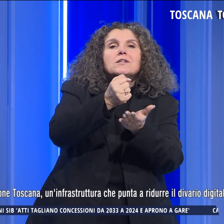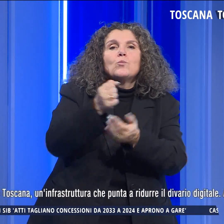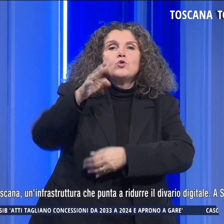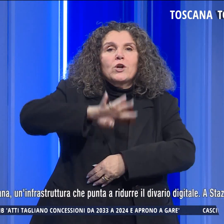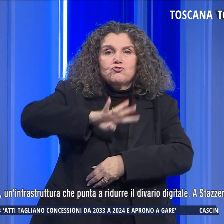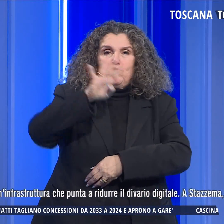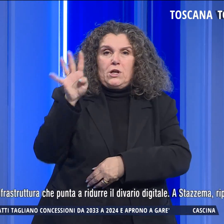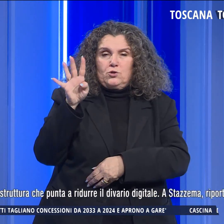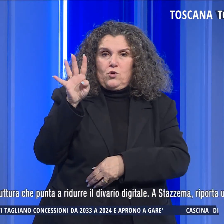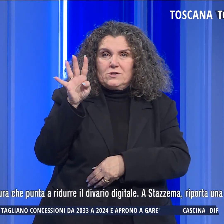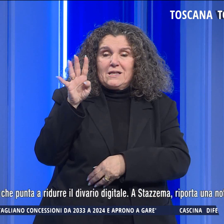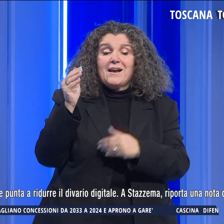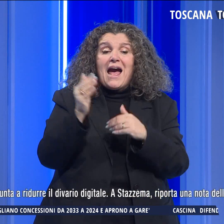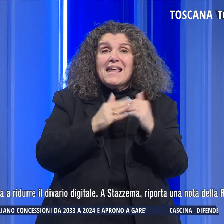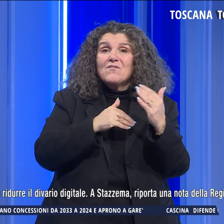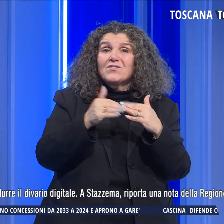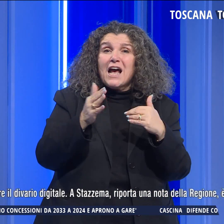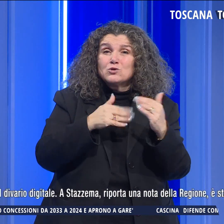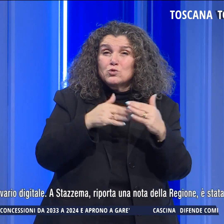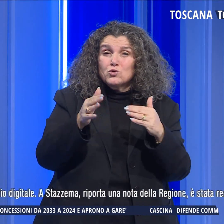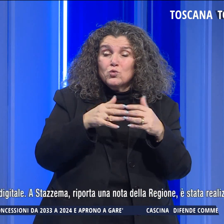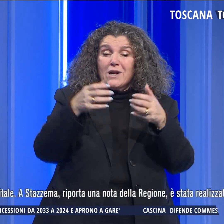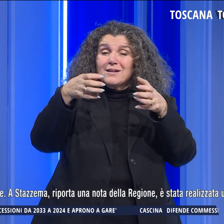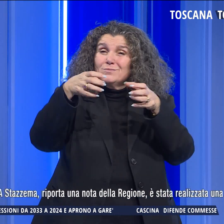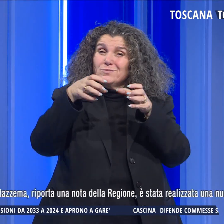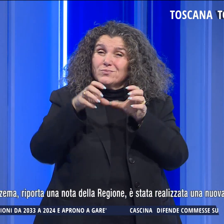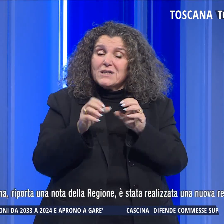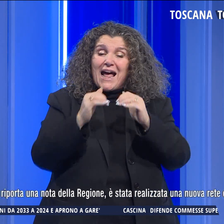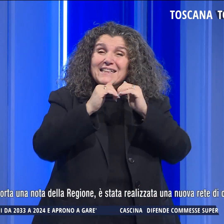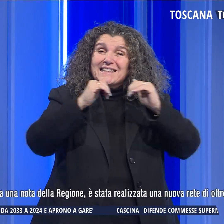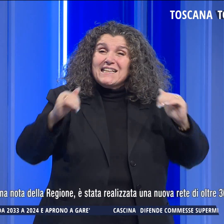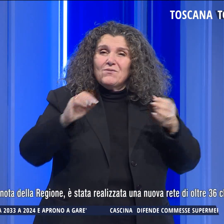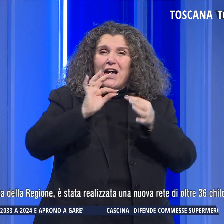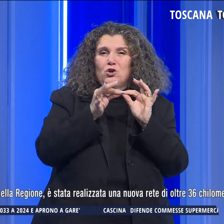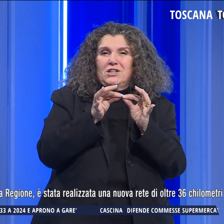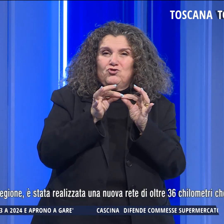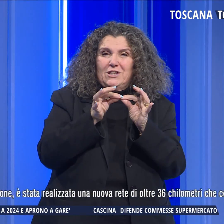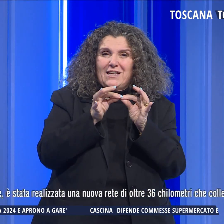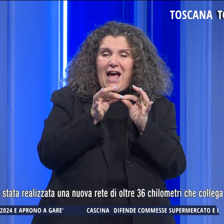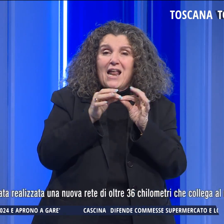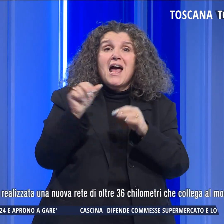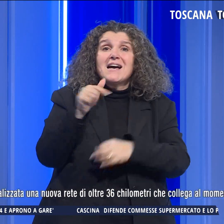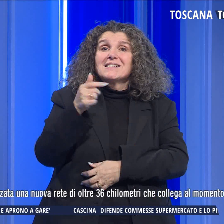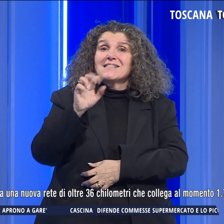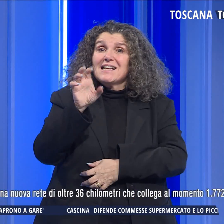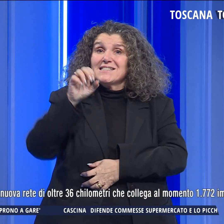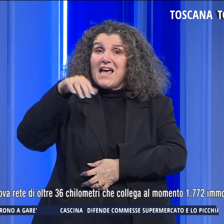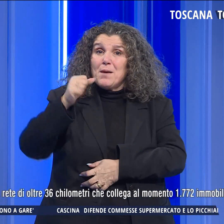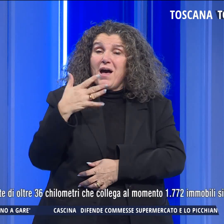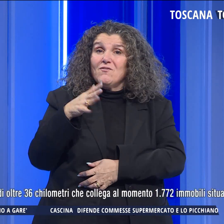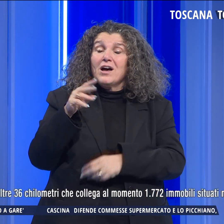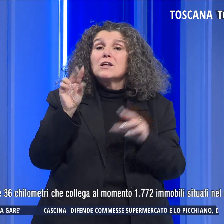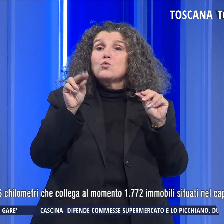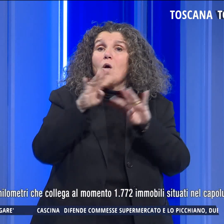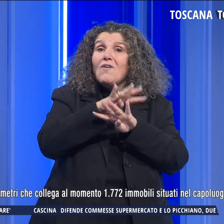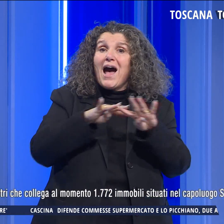toscana, un'infrastruttura che punta a ridurre il divario digitale. A Stazzema è stata realizzata una nuova